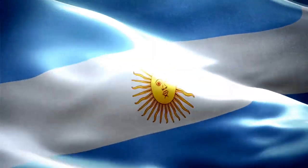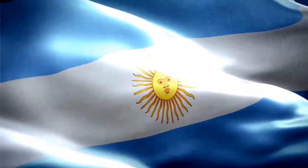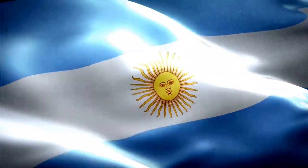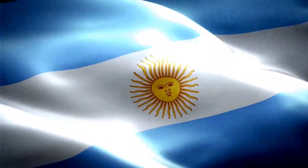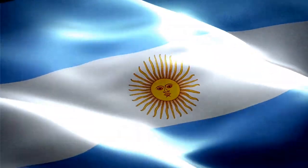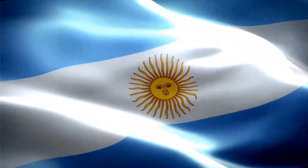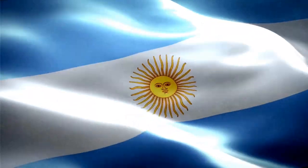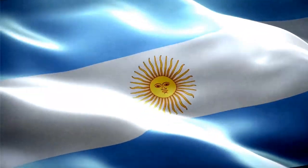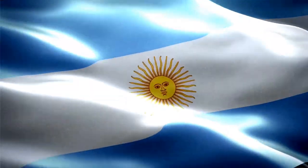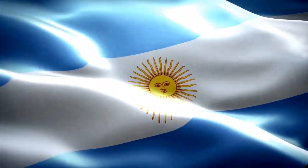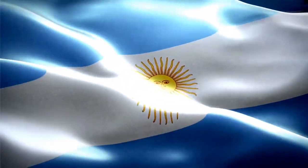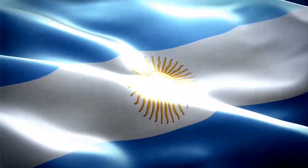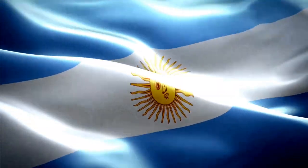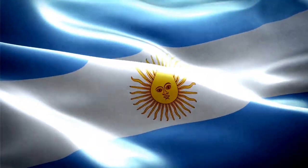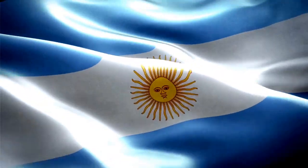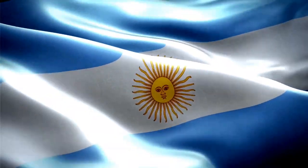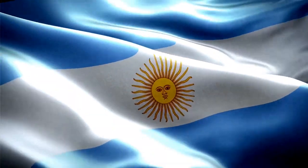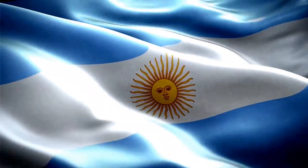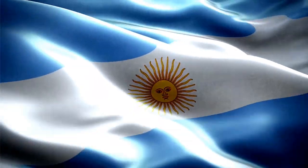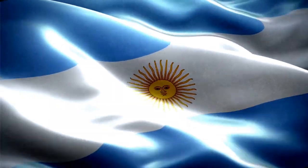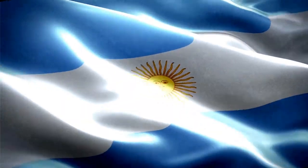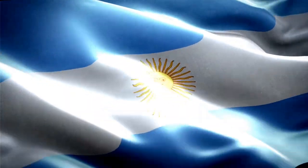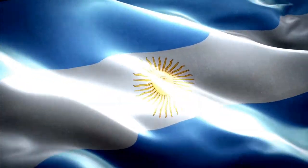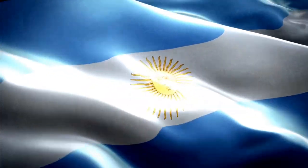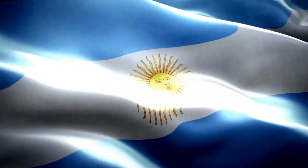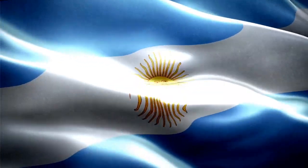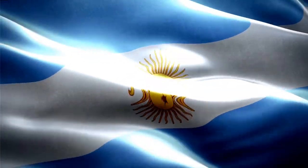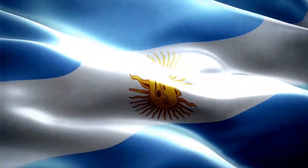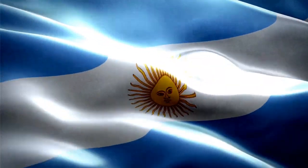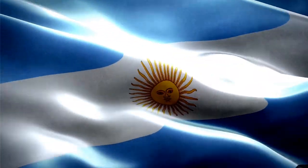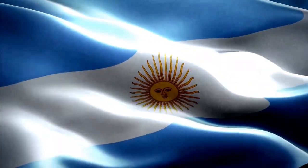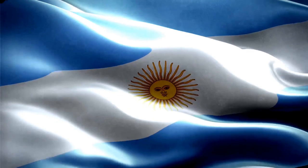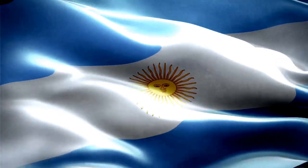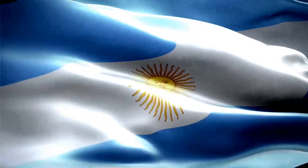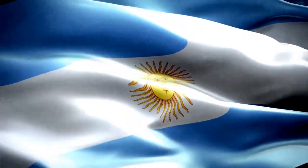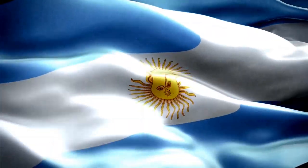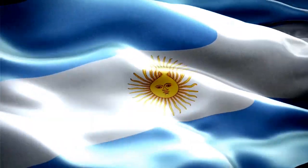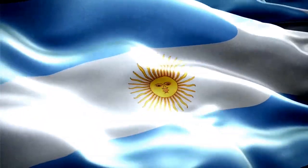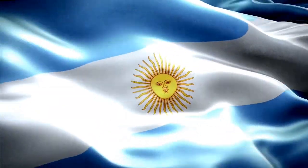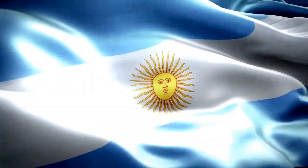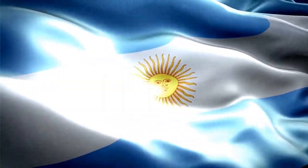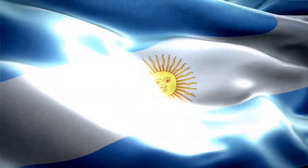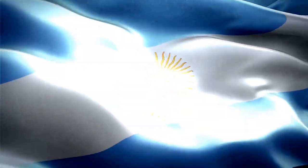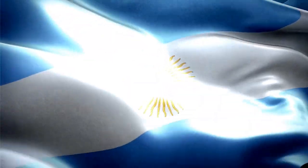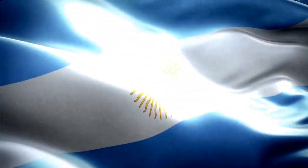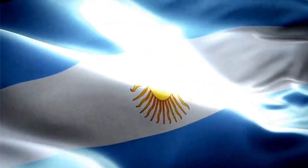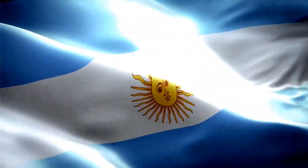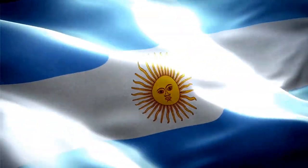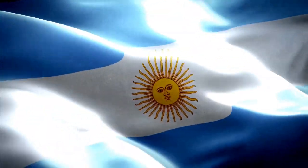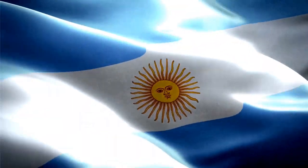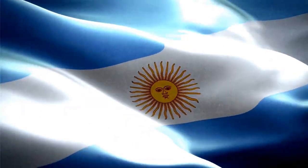Salud, los libres del responden al gran pueblo argentino. Salud,